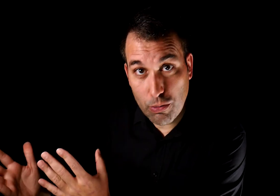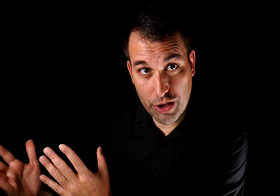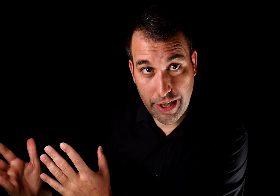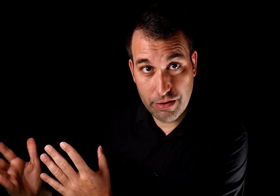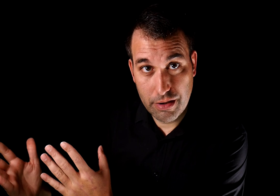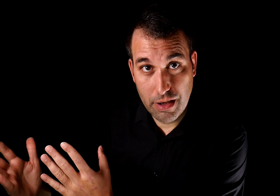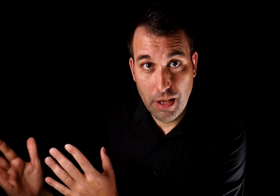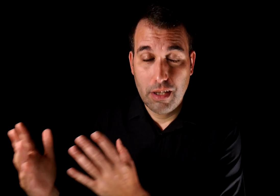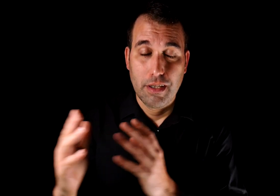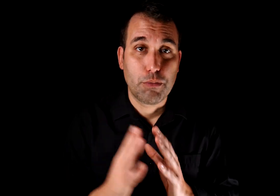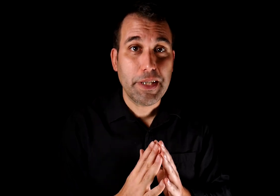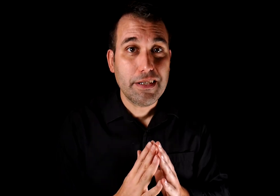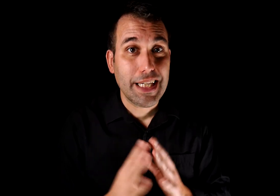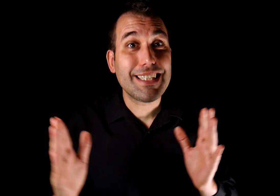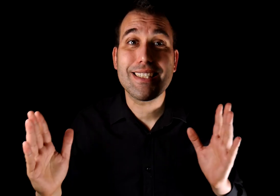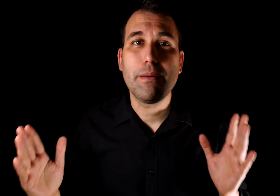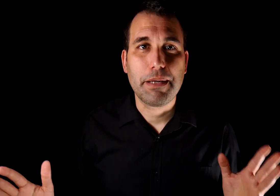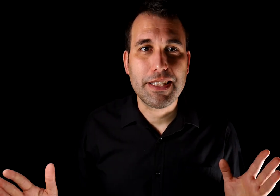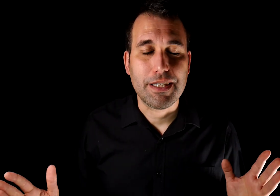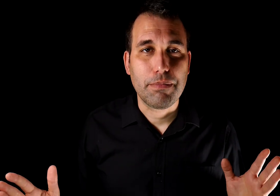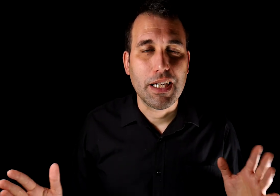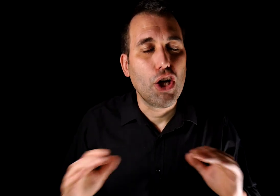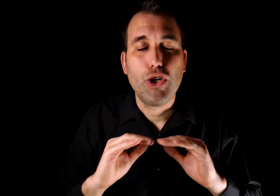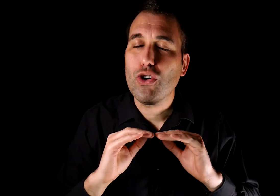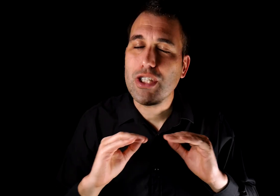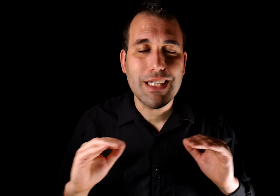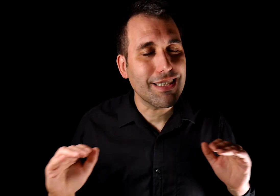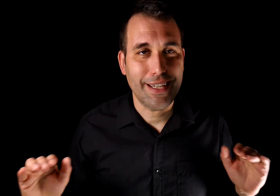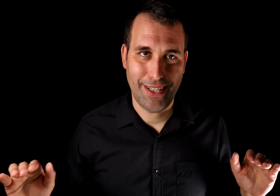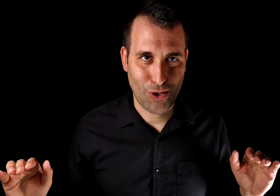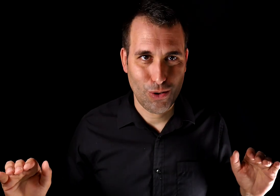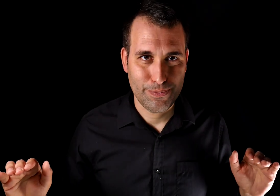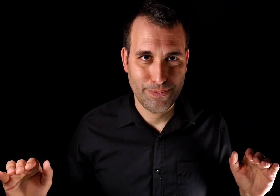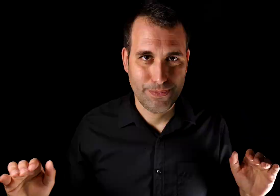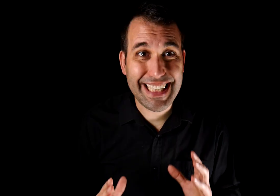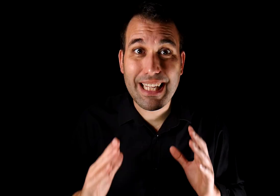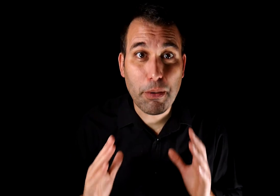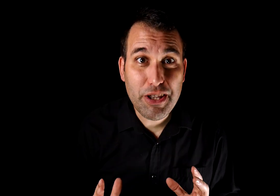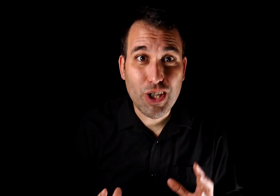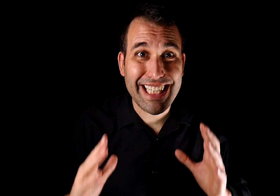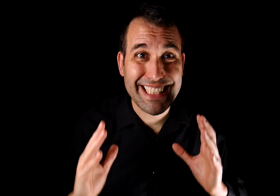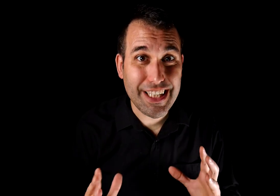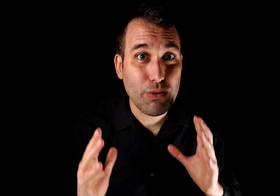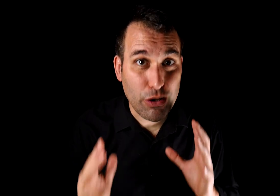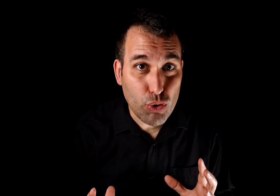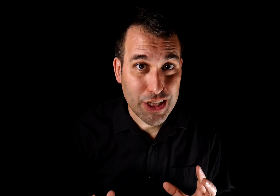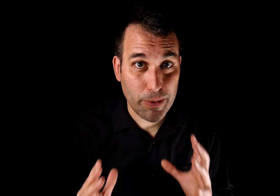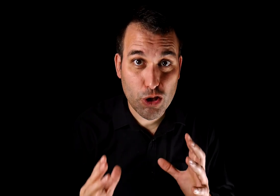humor negro? Pues bien, es extremadamente simple. No tienes que hacerlo. Desde el momento en el que se tiene una duda sobre lo